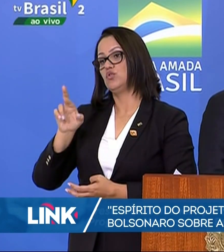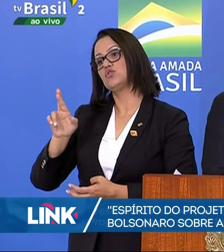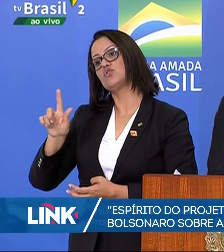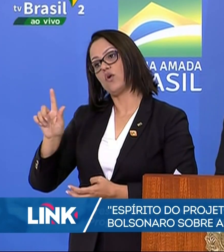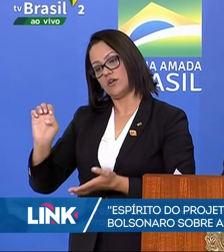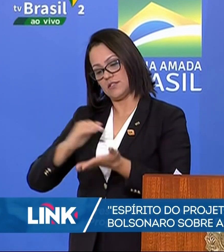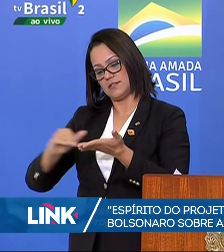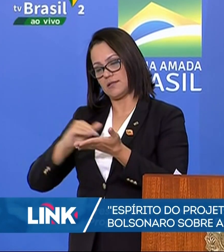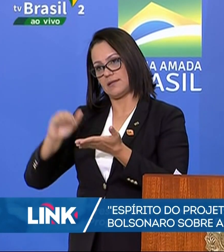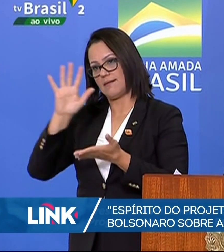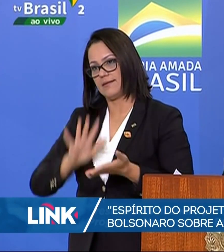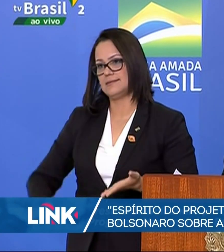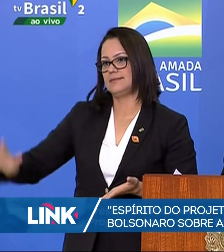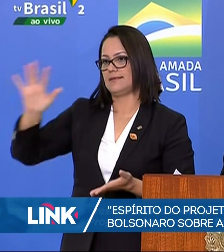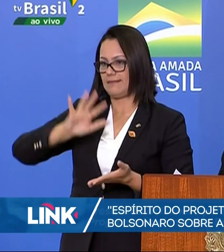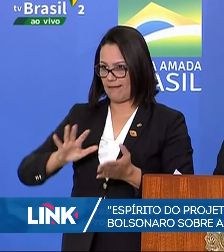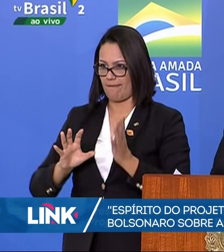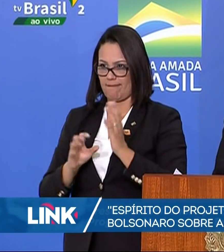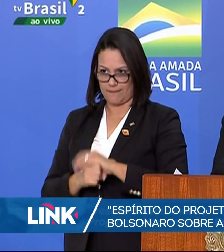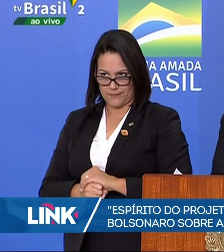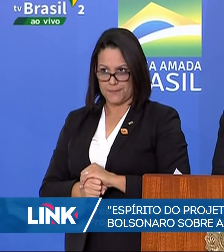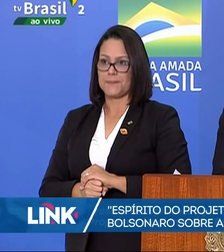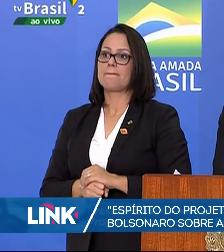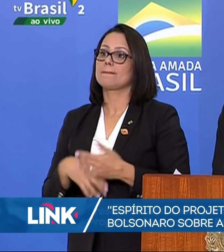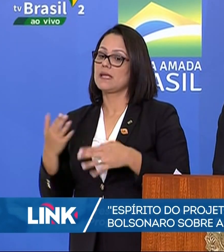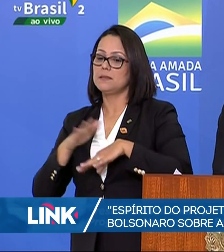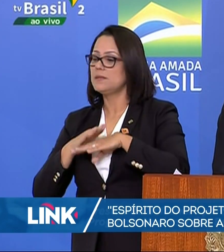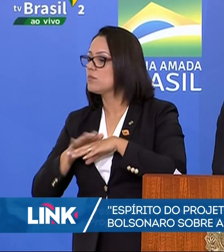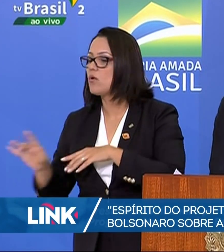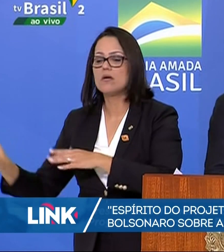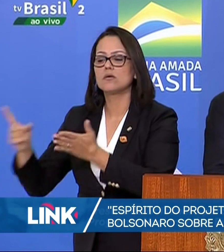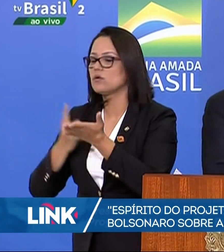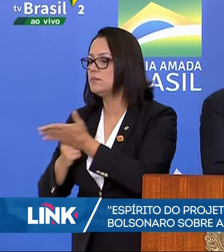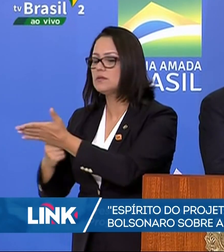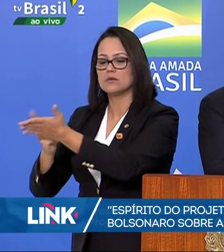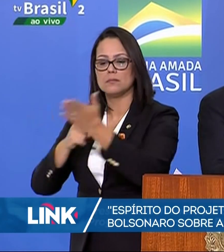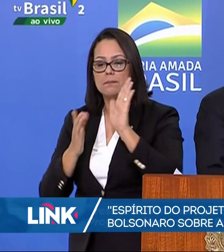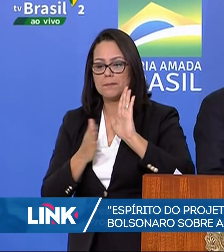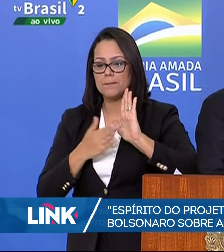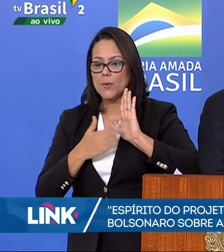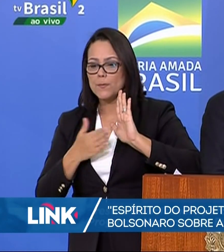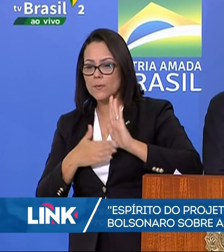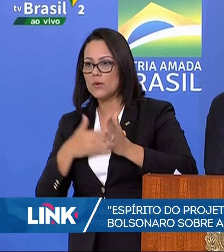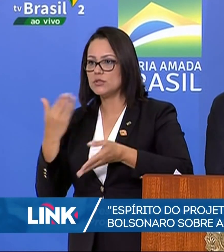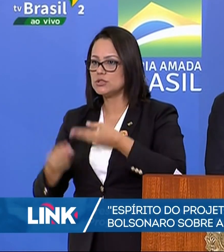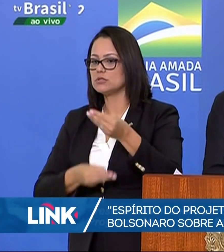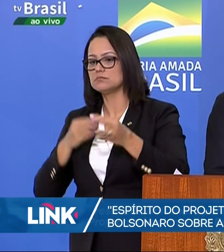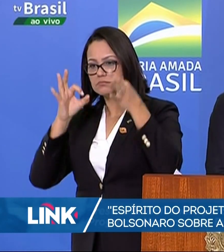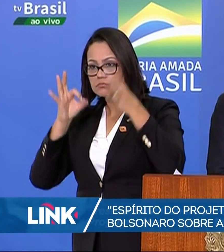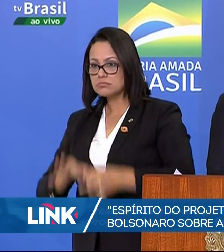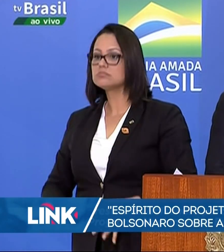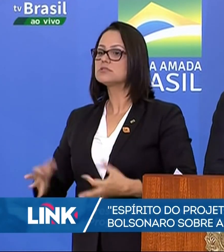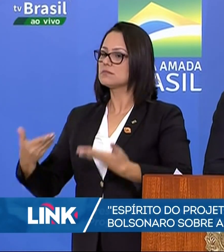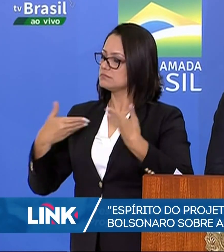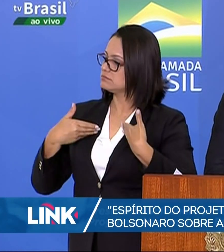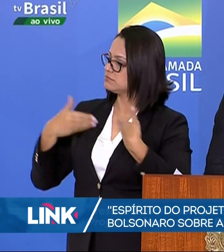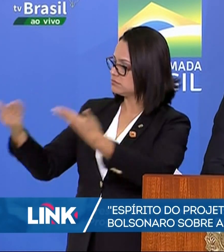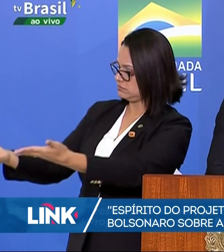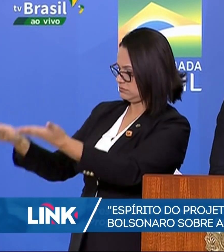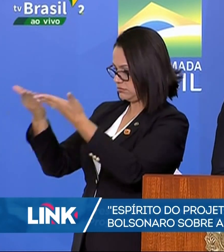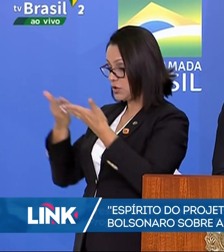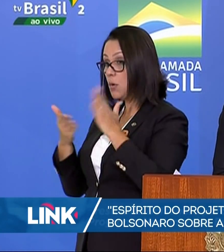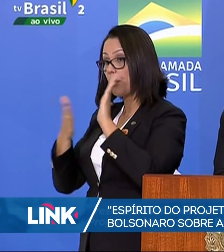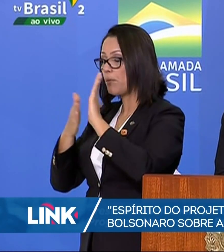-Geral. E as propostas que ele, em comum acordo, e eram as pessoas adequadas para aquilo, me apresentaram,